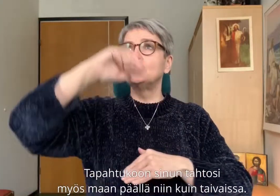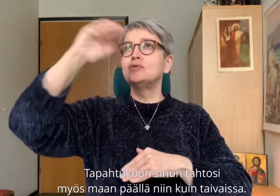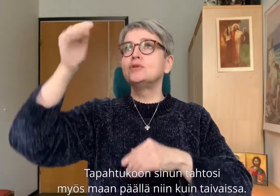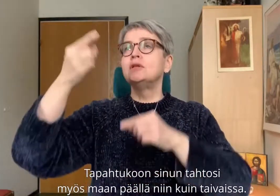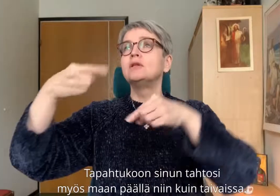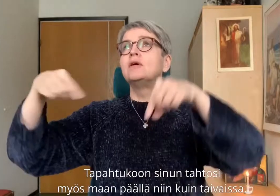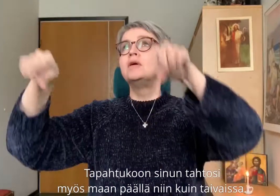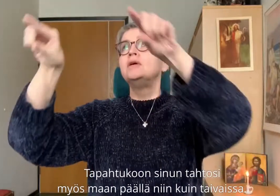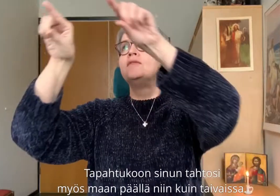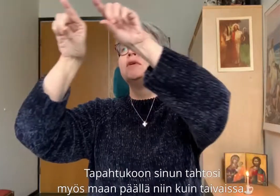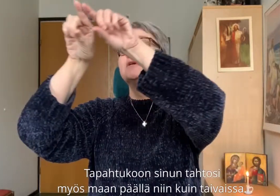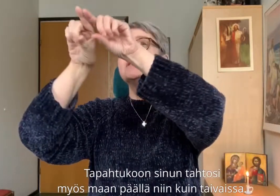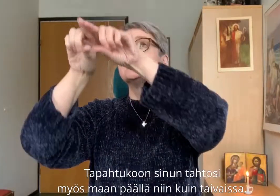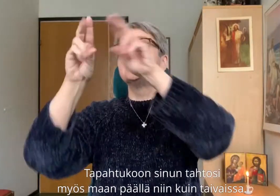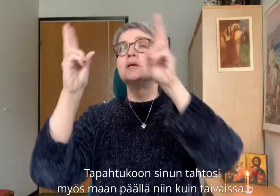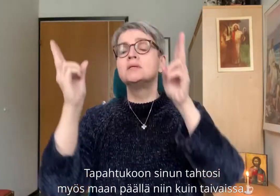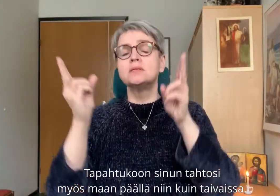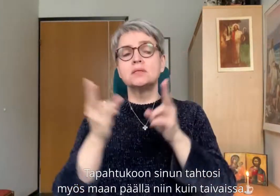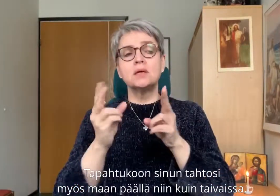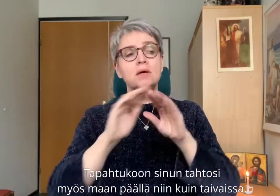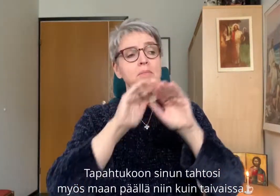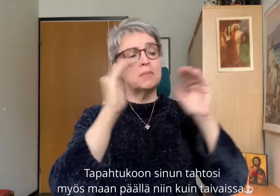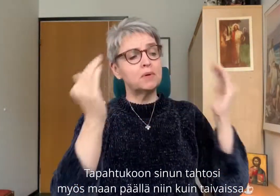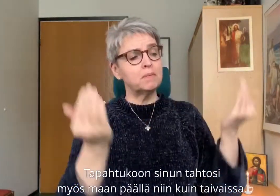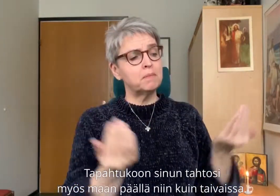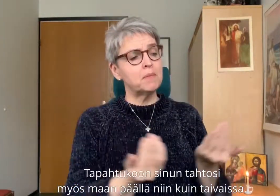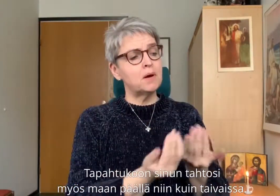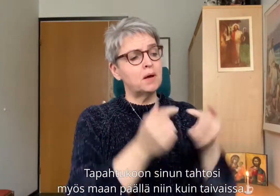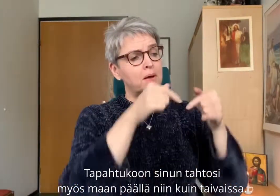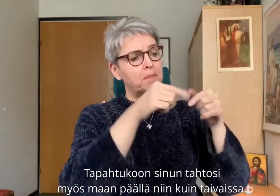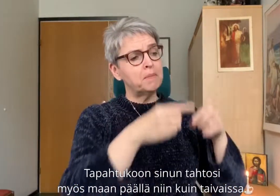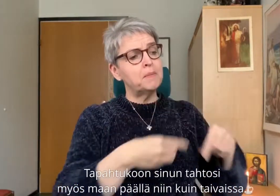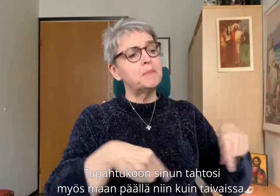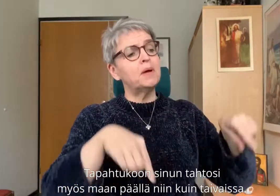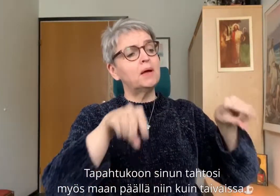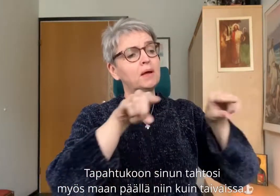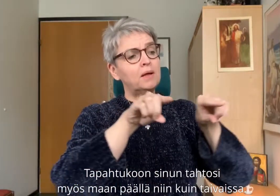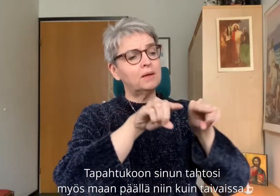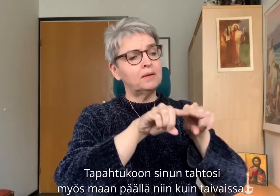tapahtukoon sinun tahtosi myös maan päällä niin kuin taivaissa.